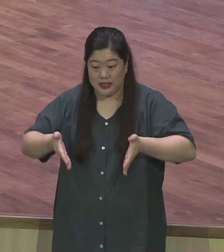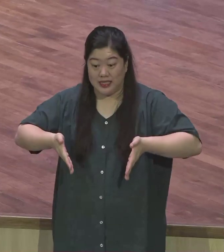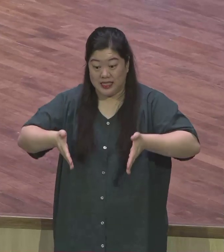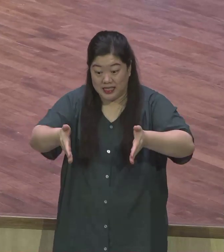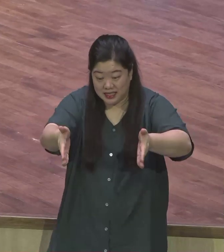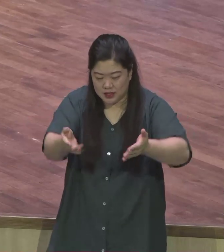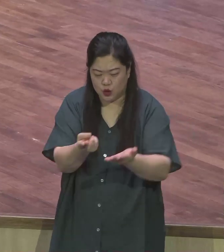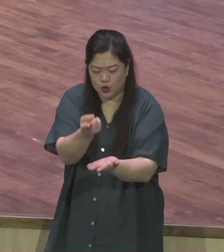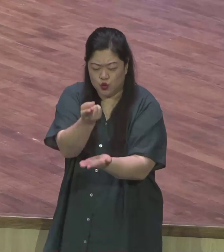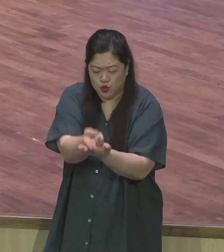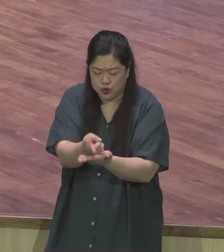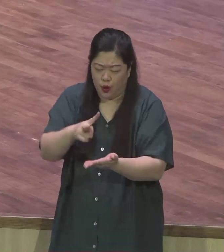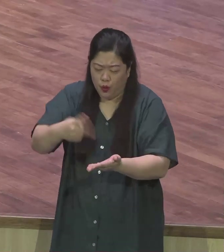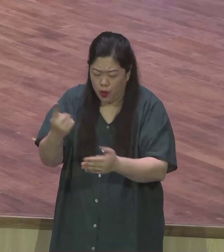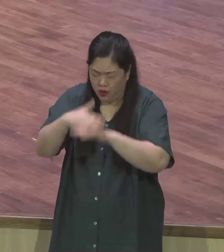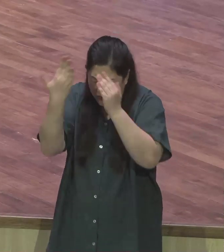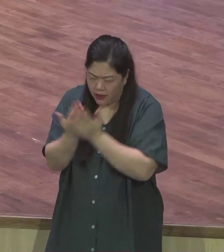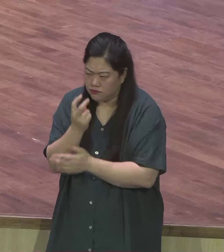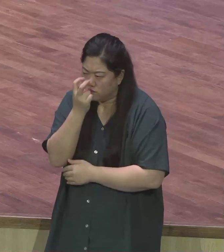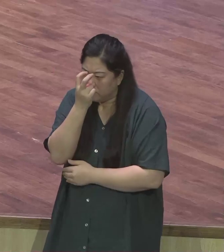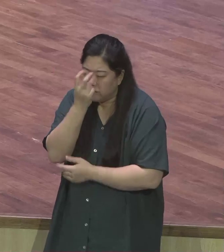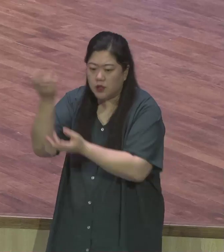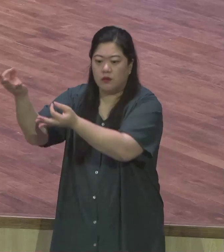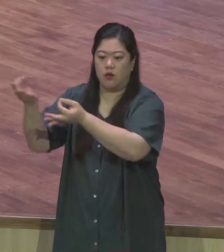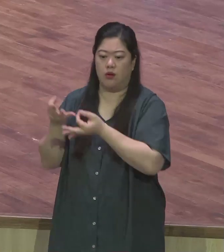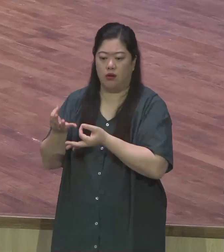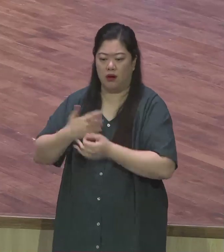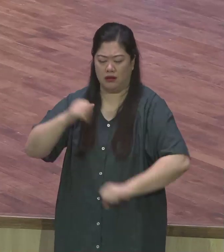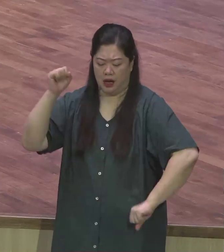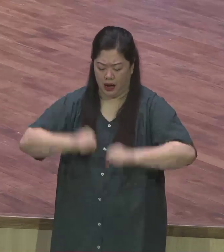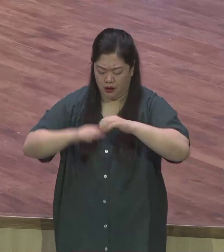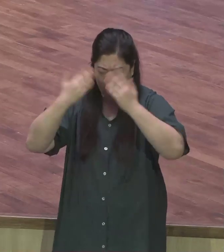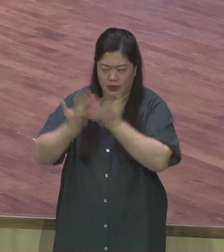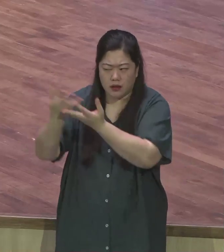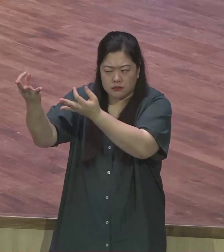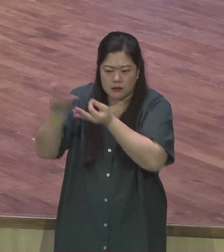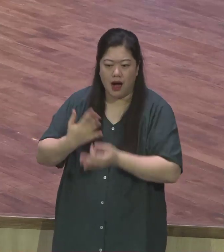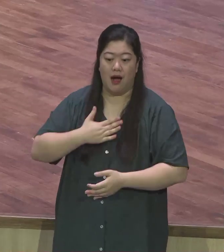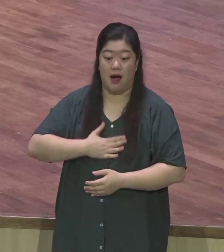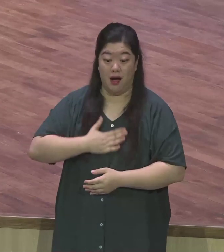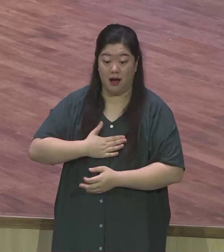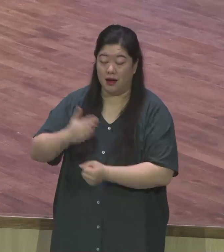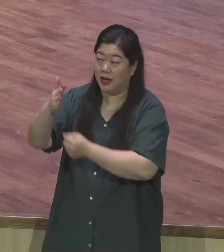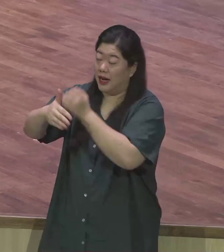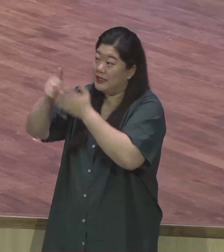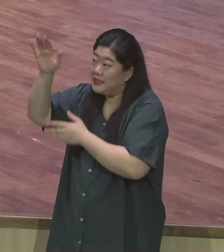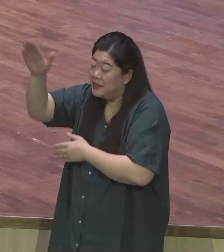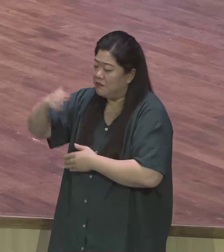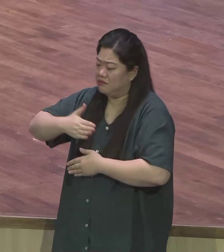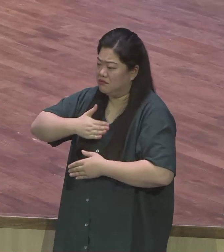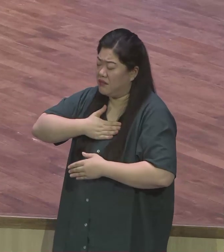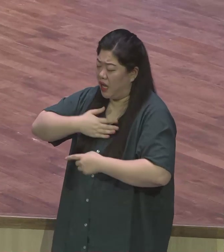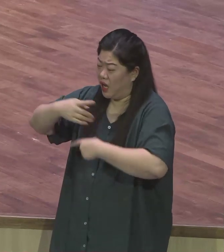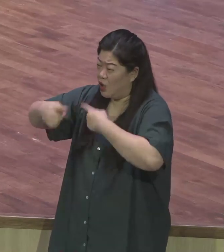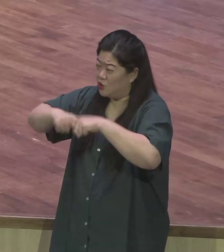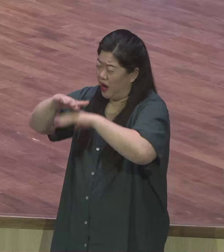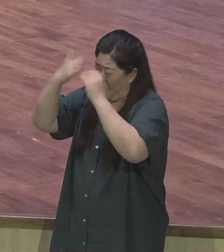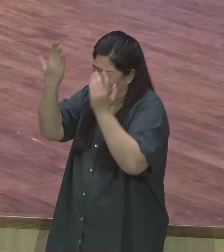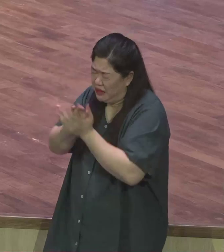것을 살펴보셨으므로 나의 모든 행위를 익히하시오니 여호와여 내 혀의 말을 알지 못하시는 것이 하나도 없으시니이다